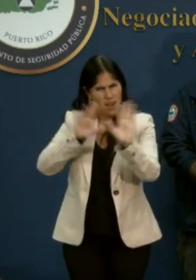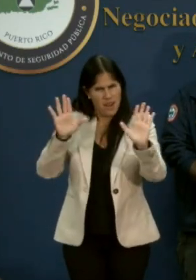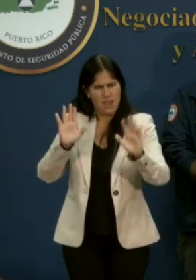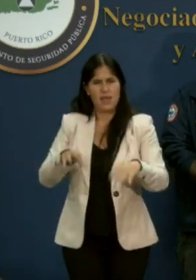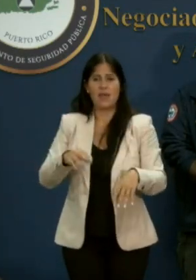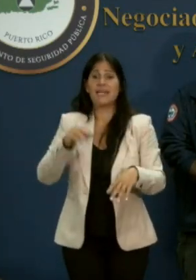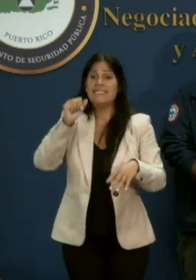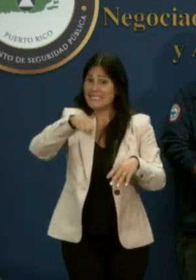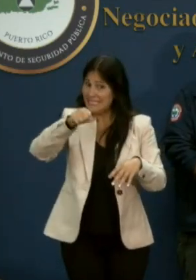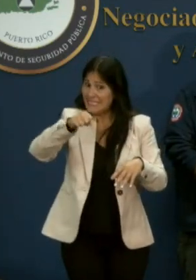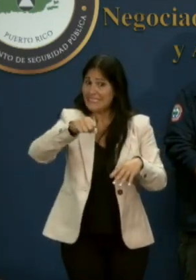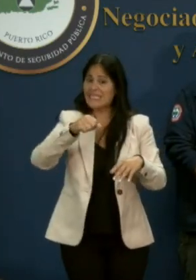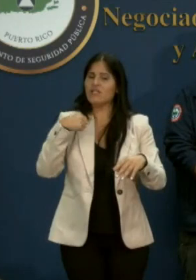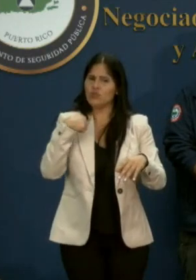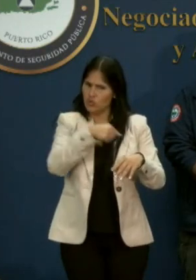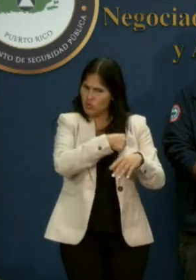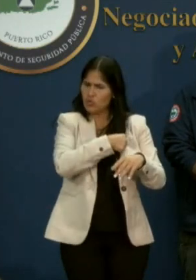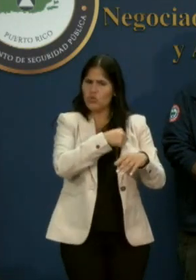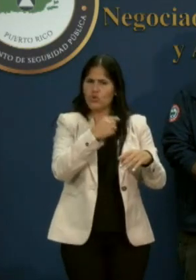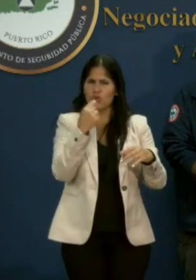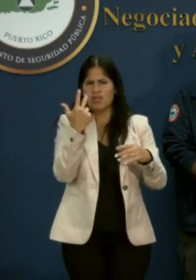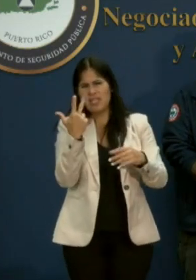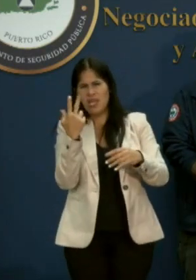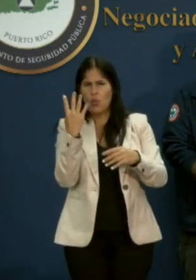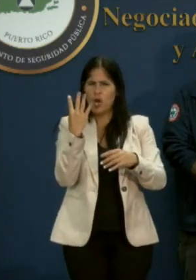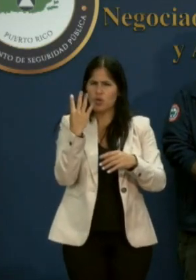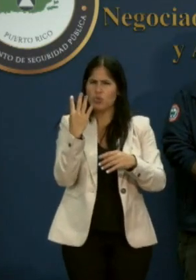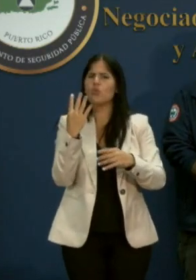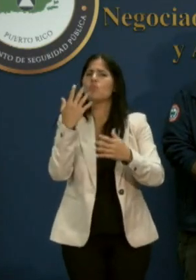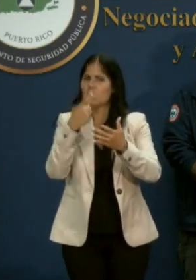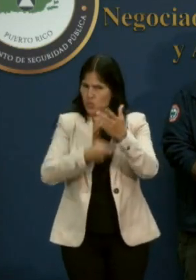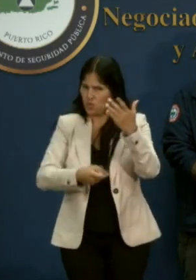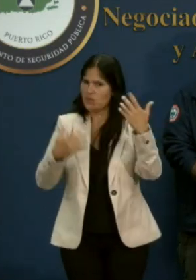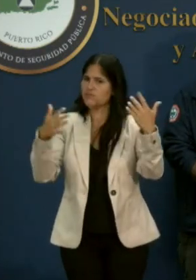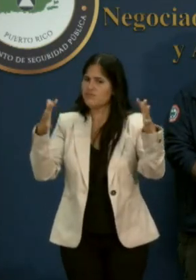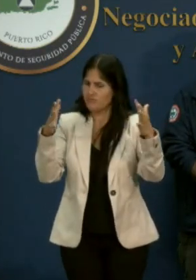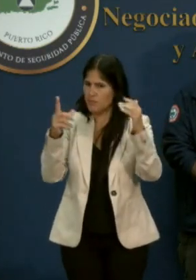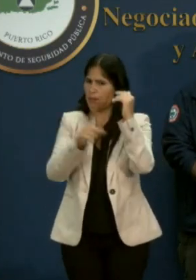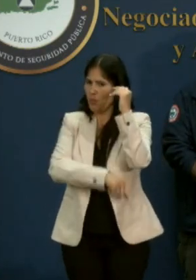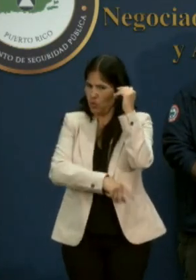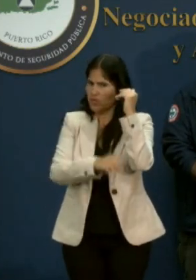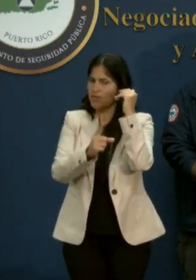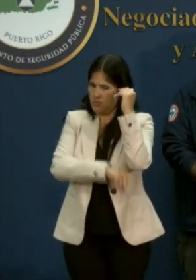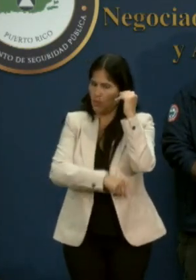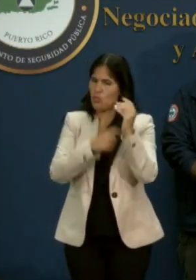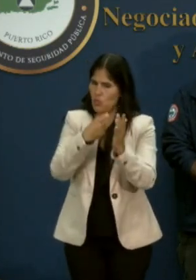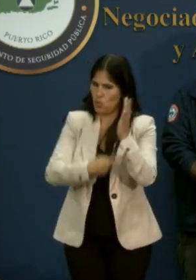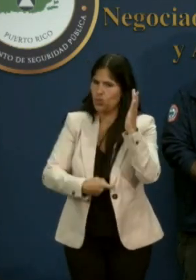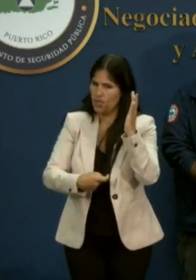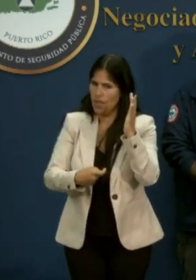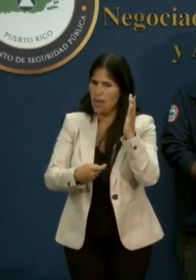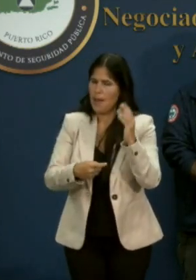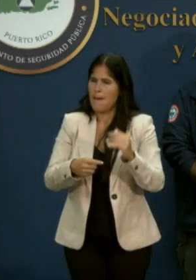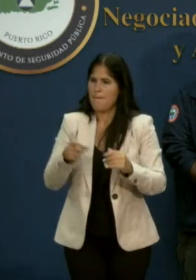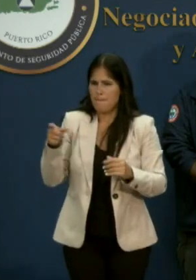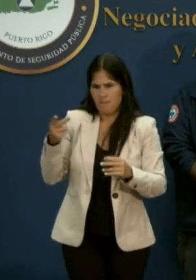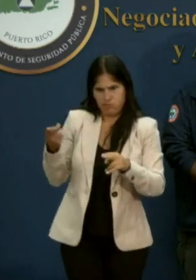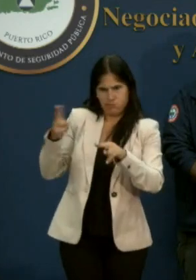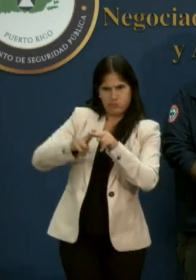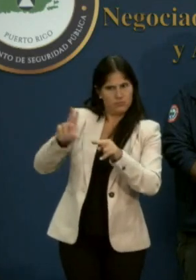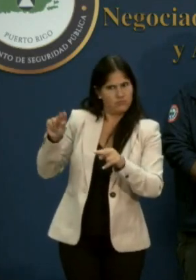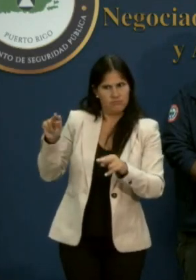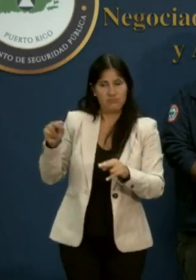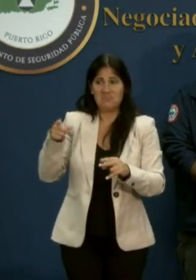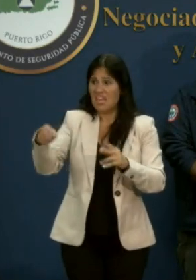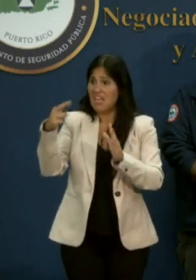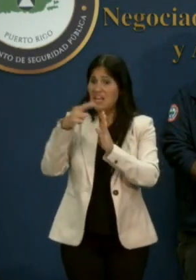emitimos como unas tres o cuatro multas, pero eran por cuestiones que no estaban relacionadas a la orden de congelación, sino a la reglamentación en general. Lo que